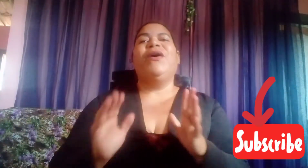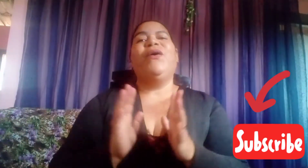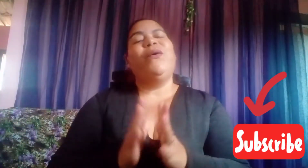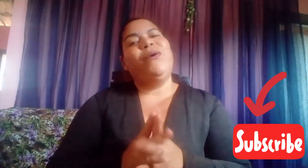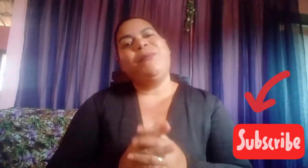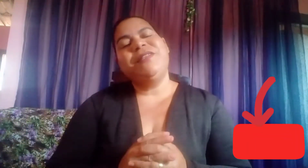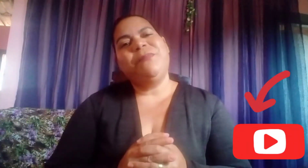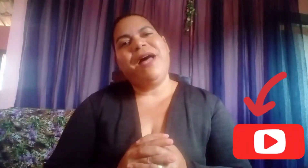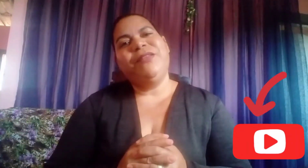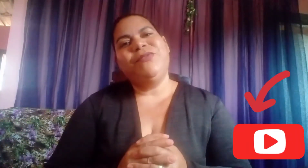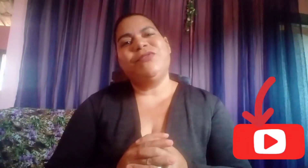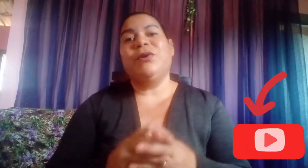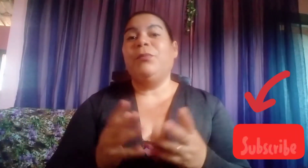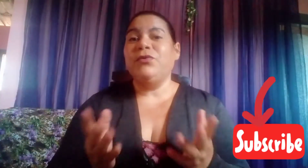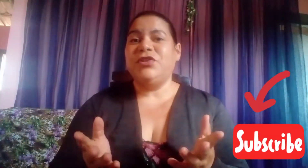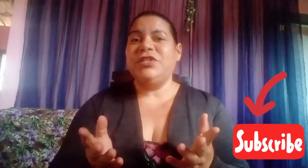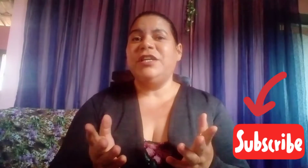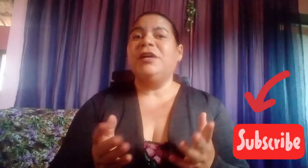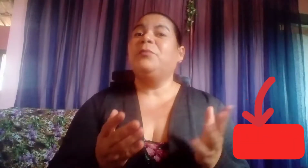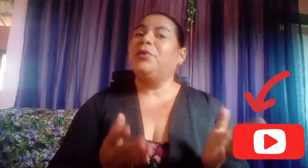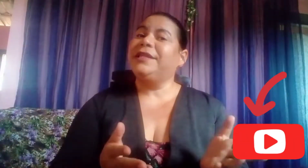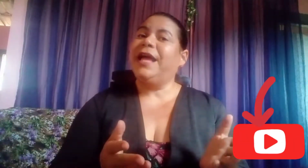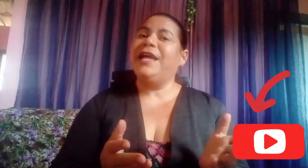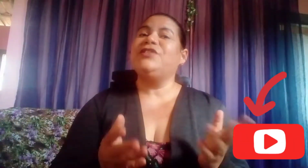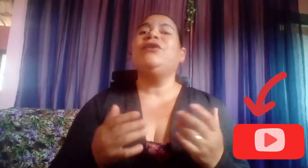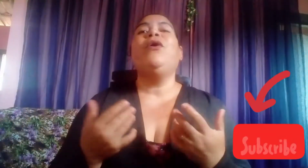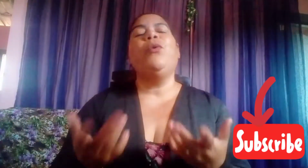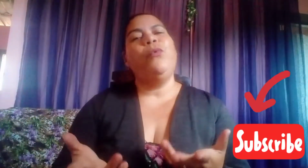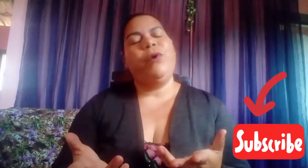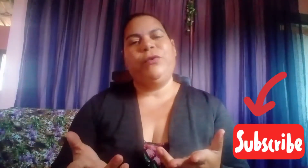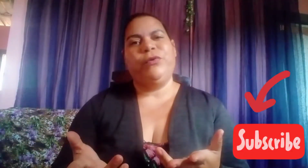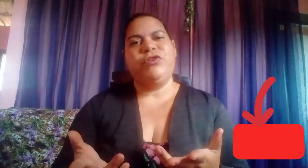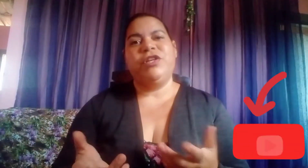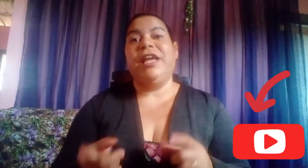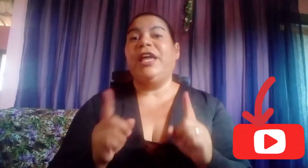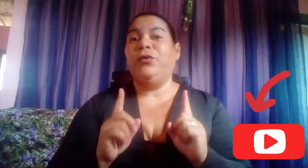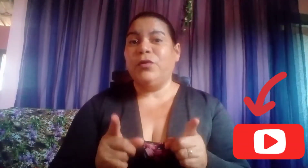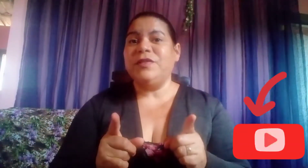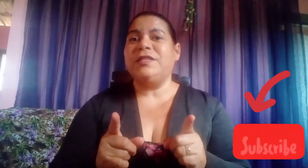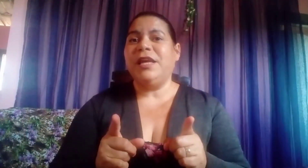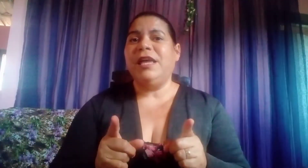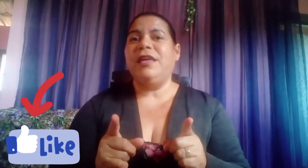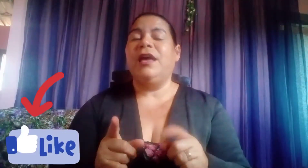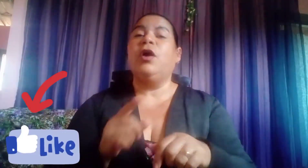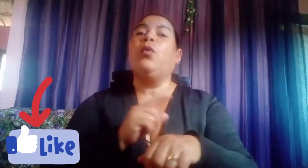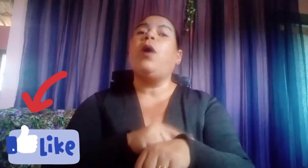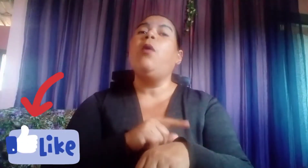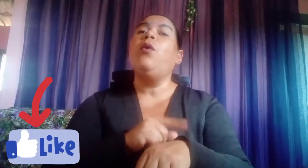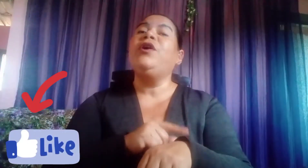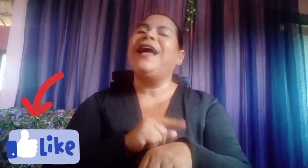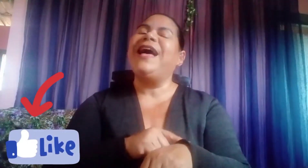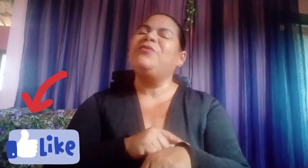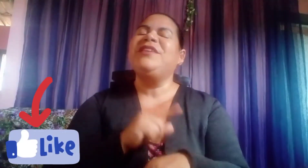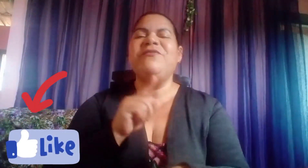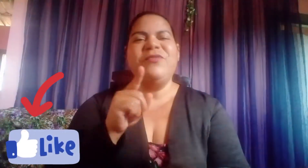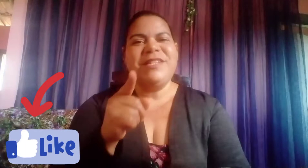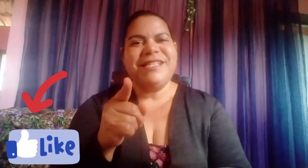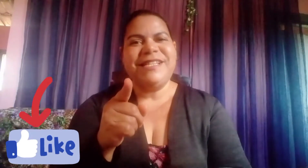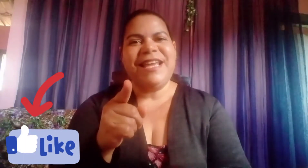Oi, meus amados, bom dia, boa tarde ou boa noite. Eu não sei qual o horário que você